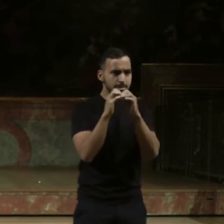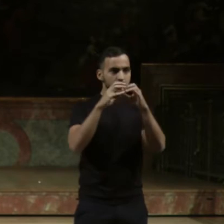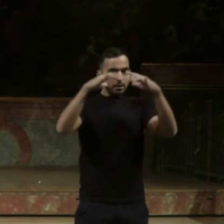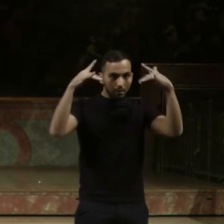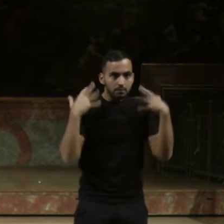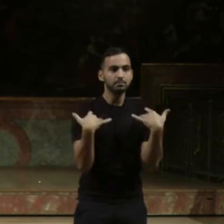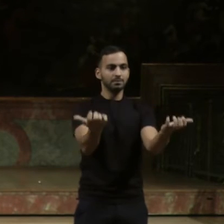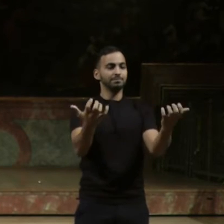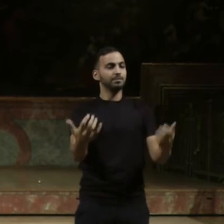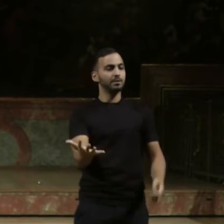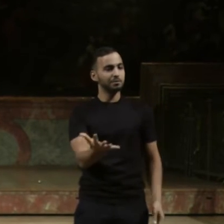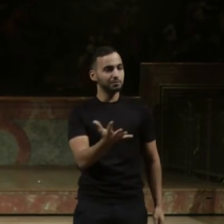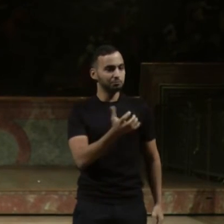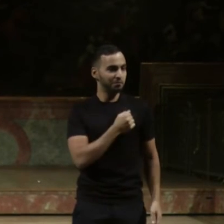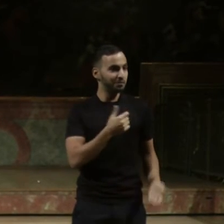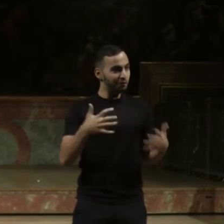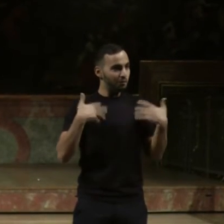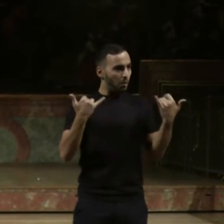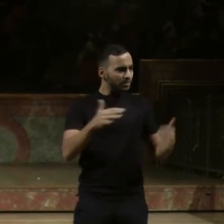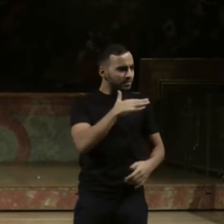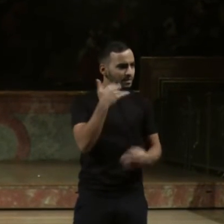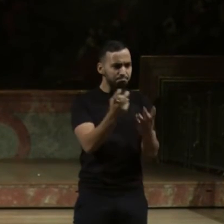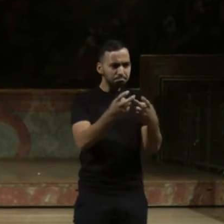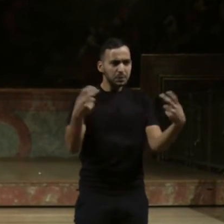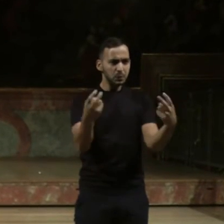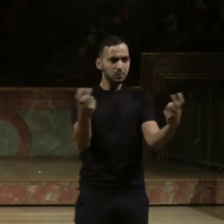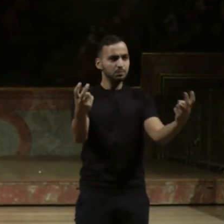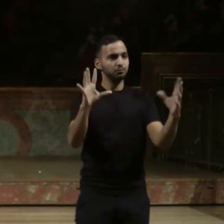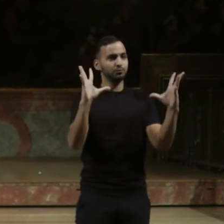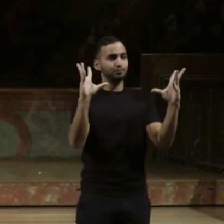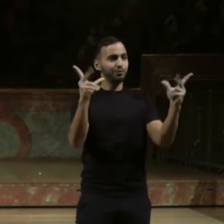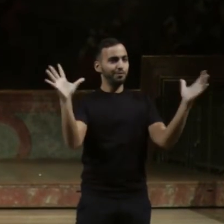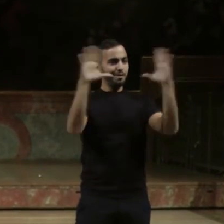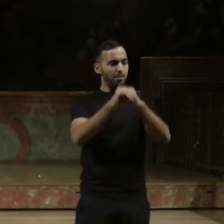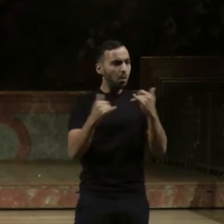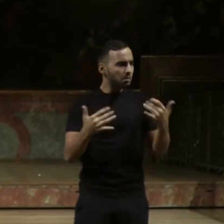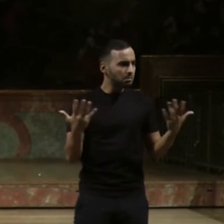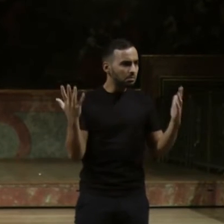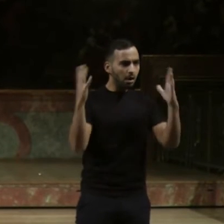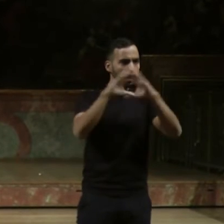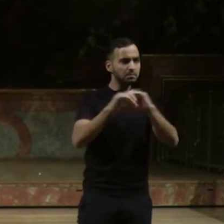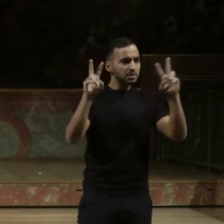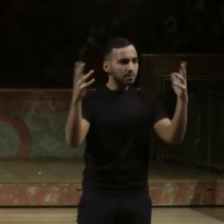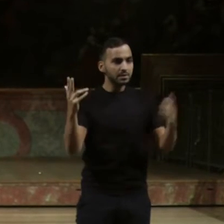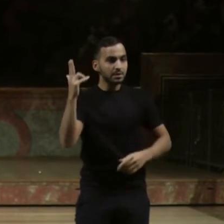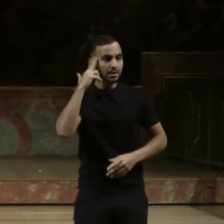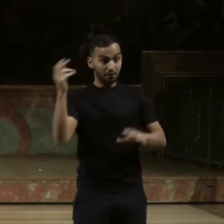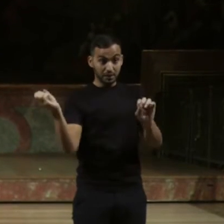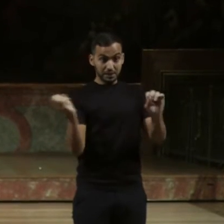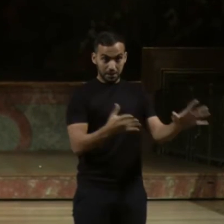viele Leute hier haben für einen wunderbaren Abend. Und Def Slam ist das Thema und das letzte Stück, das wir gerade gehört haben, war